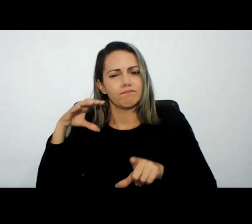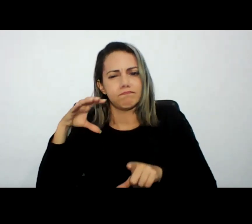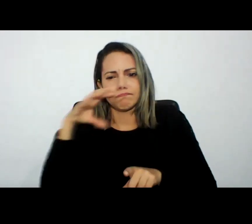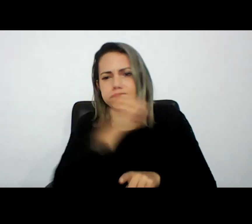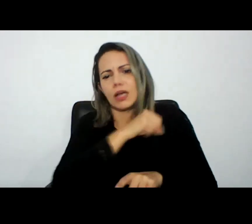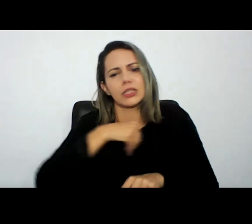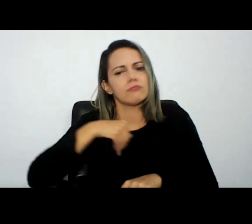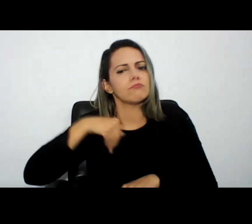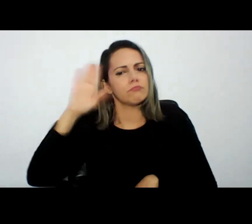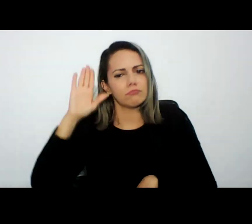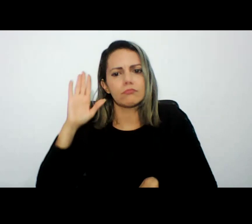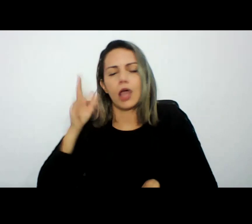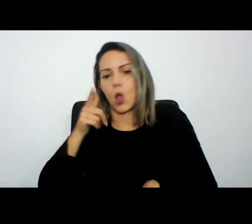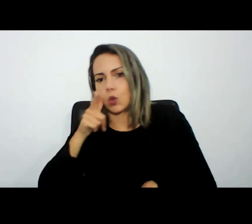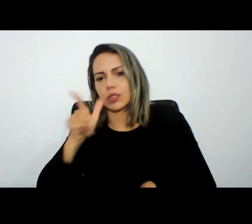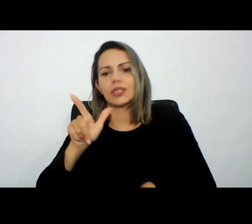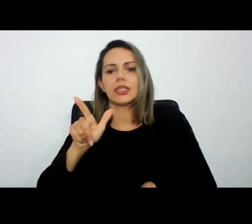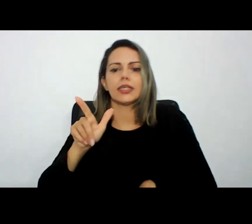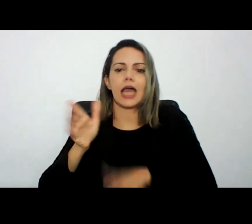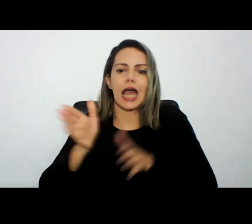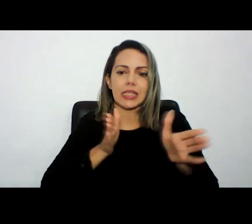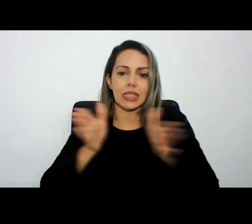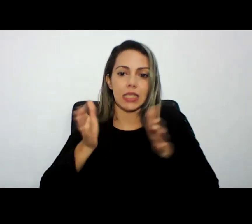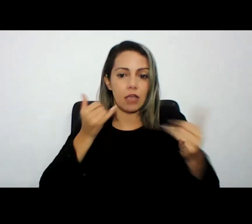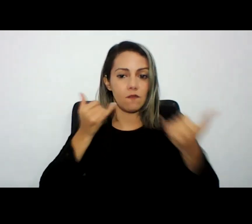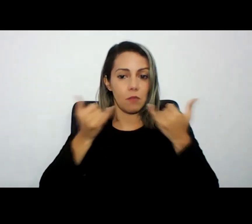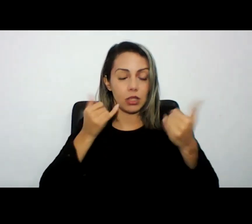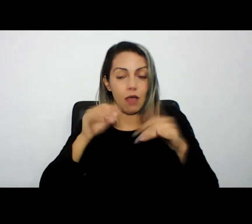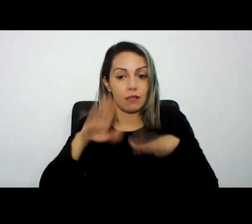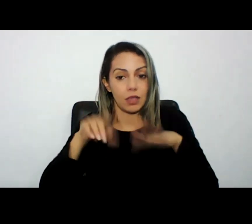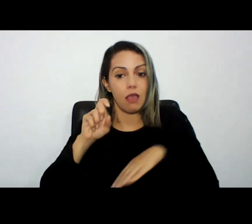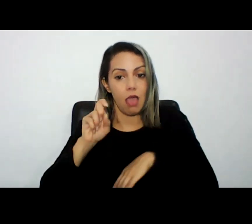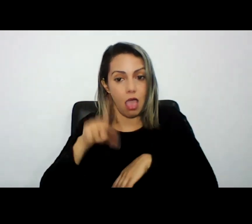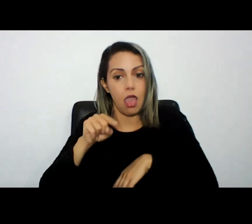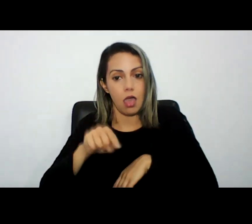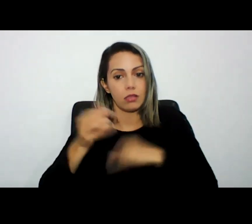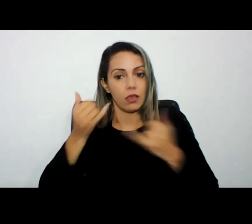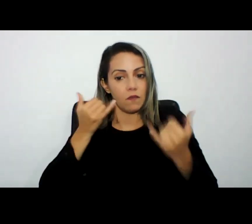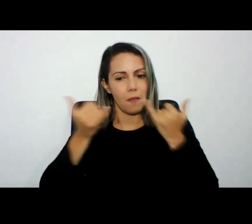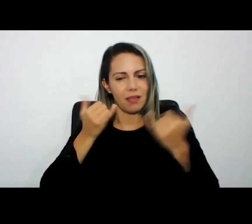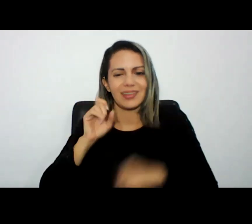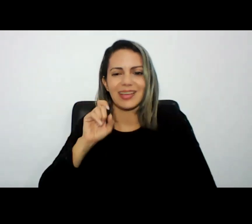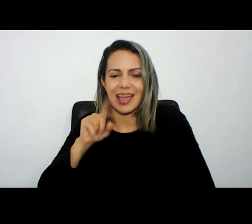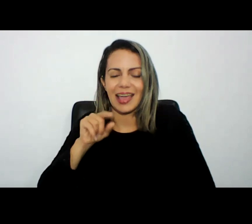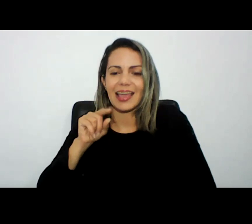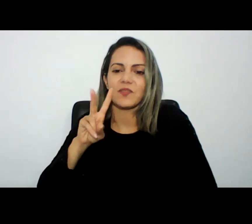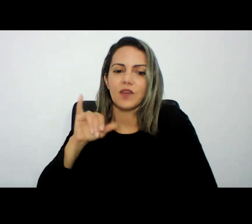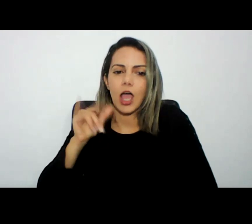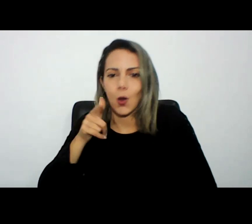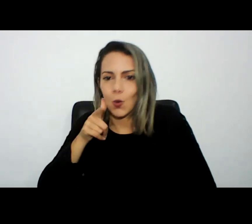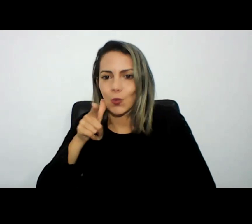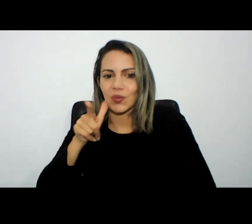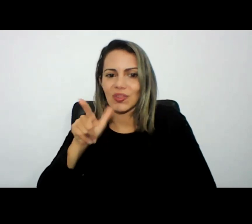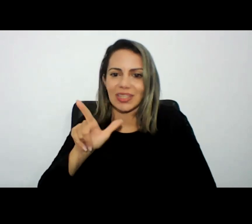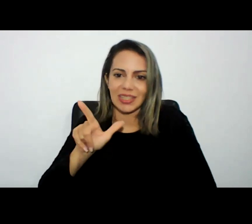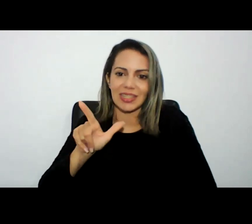acessar porque muitas vezes é essa informação que vai ser o fiel da balança na questão de